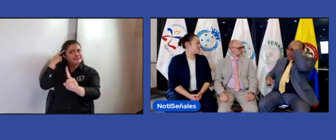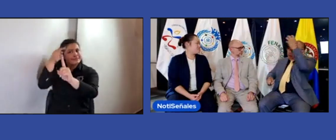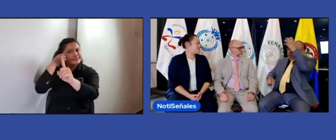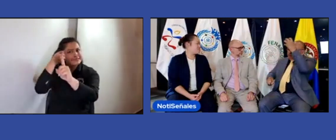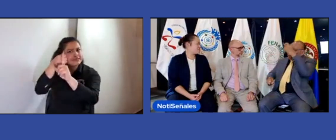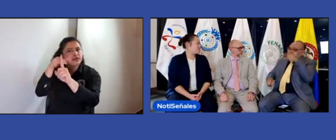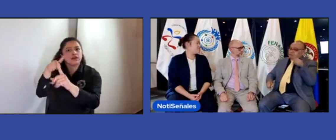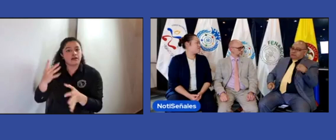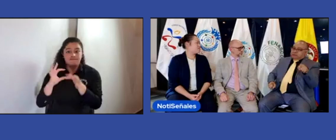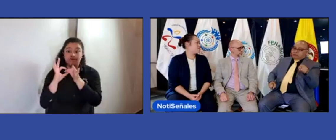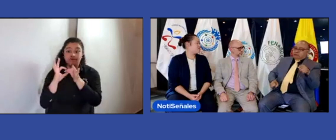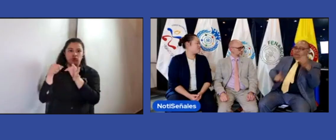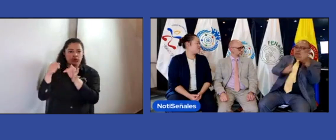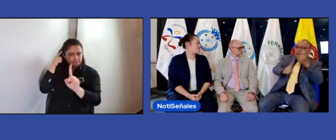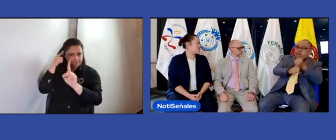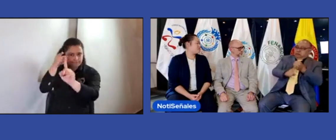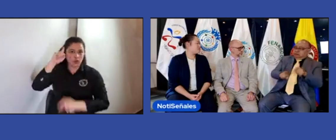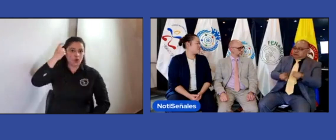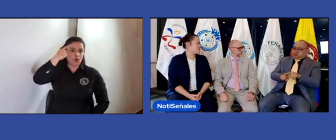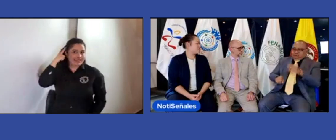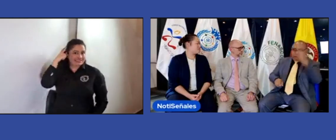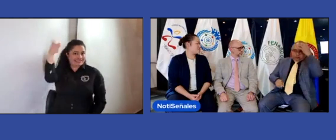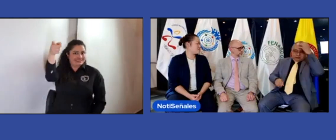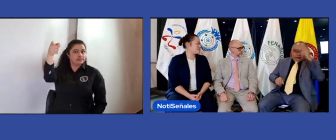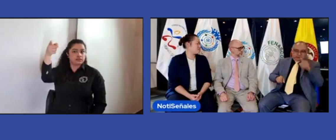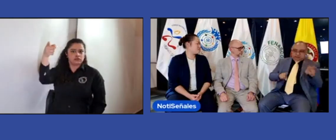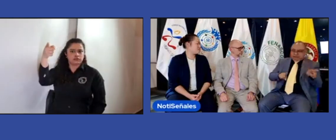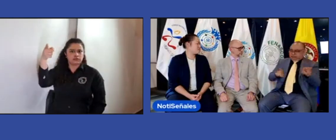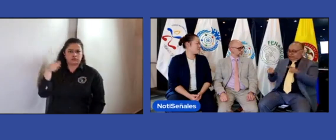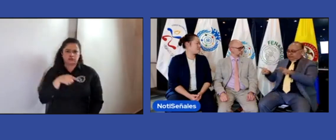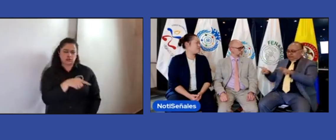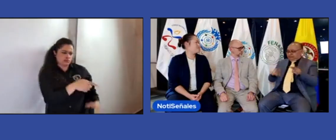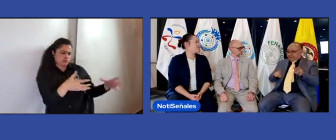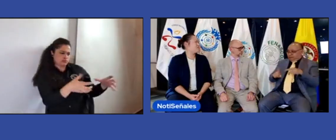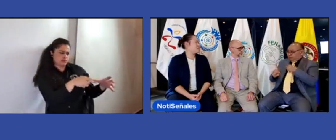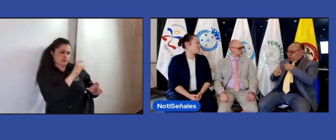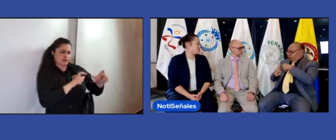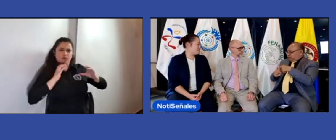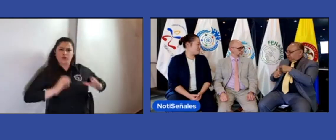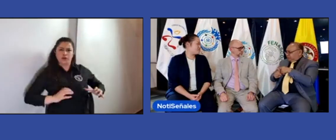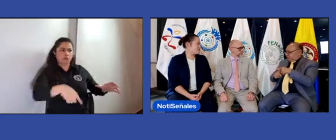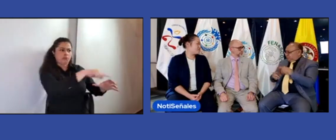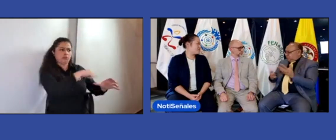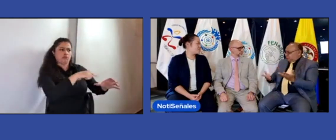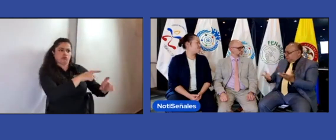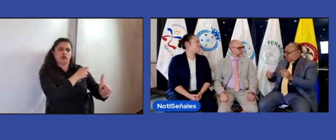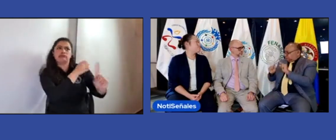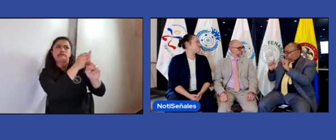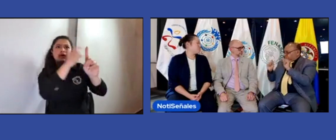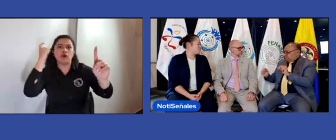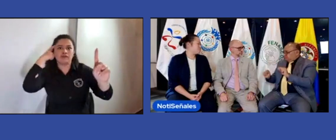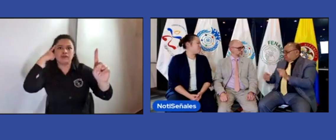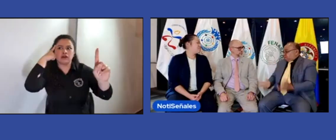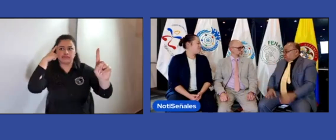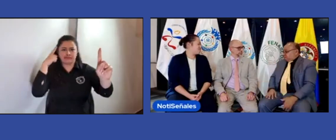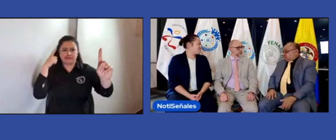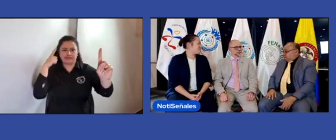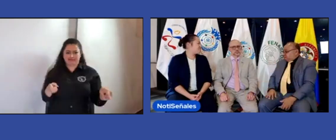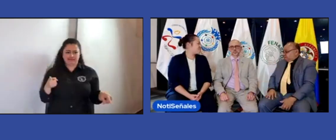trabajamos, hacemos incidencia frente al gobierno, pero ellos hacen una incidencia frente al gobierno también. Bien, entonces, estos dos frentes, ¿eso cómo lo ve